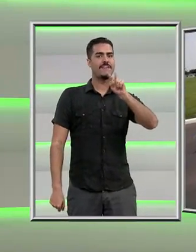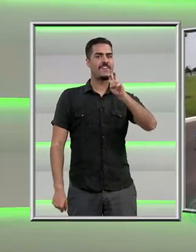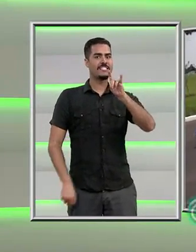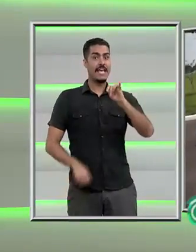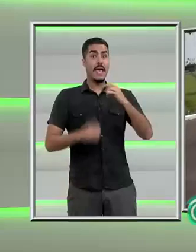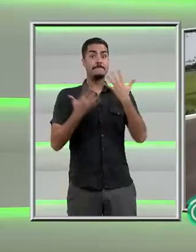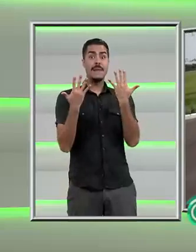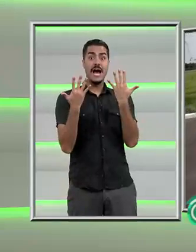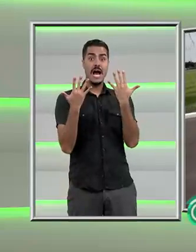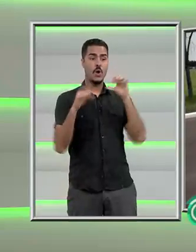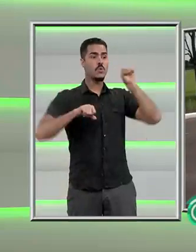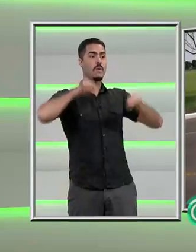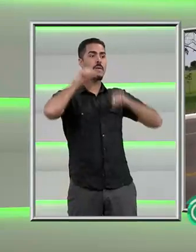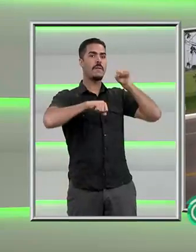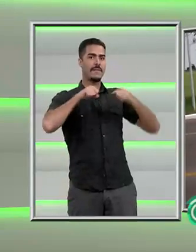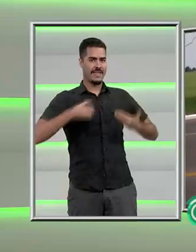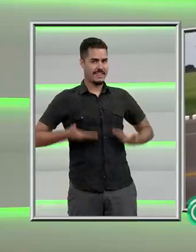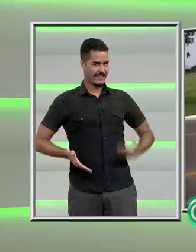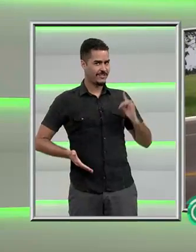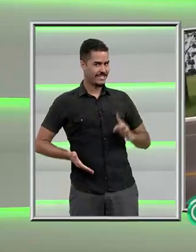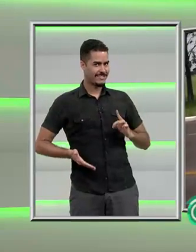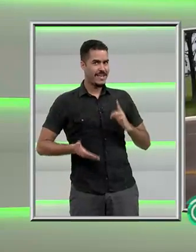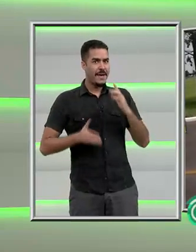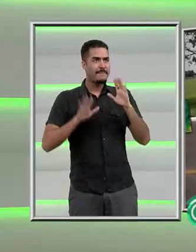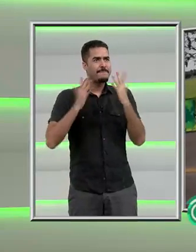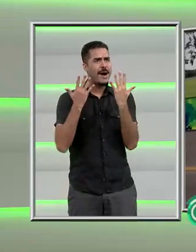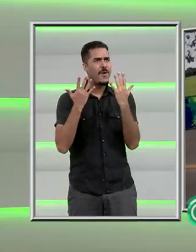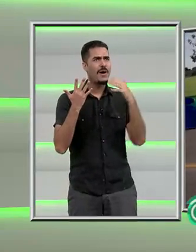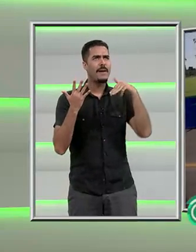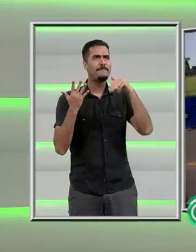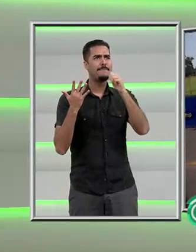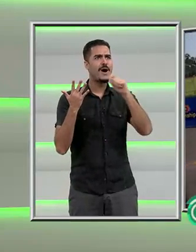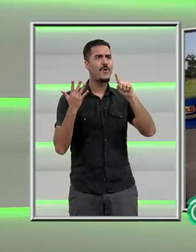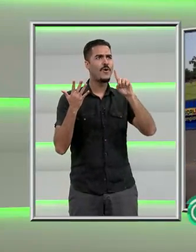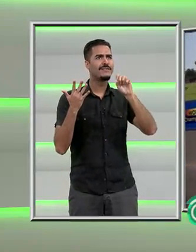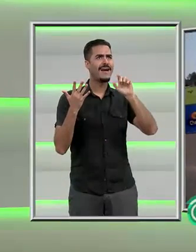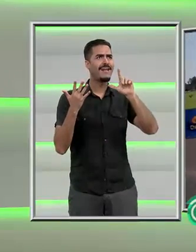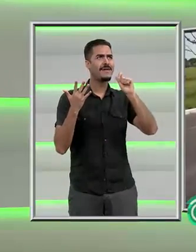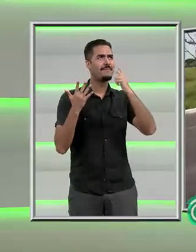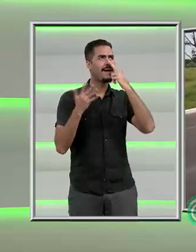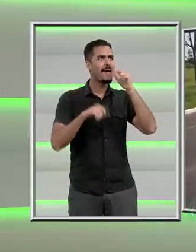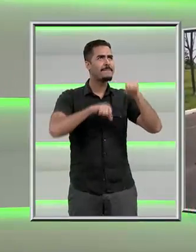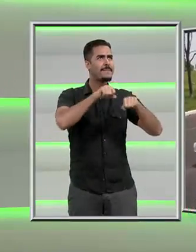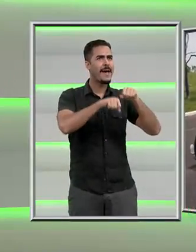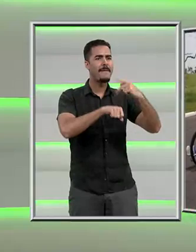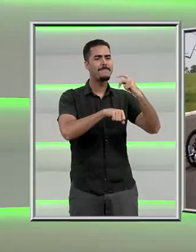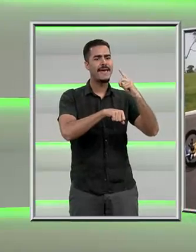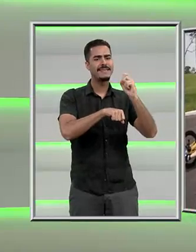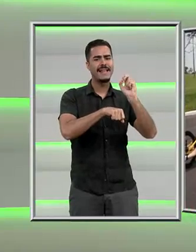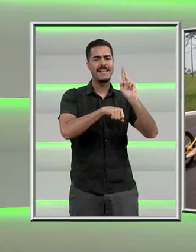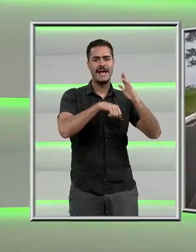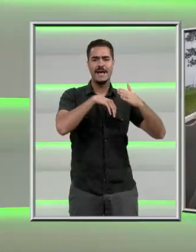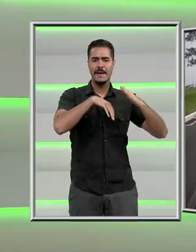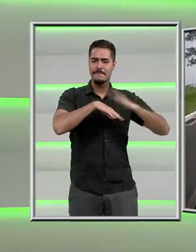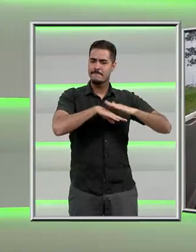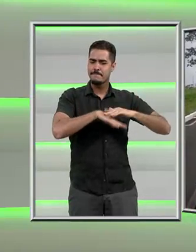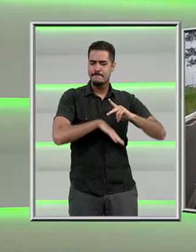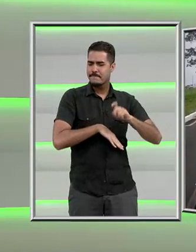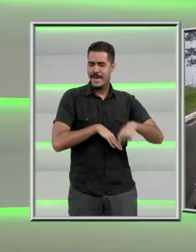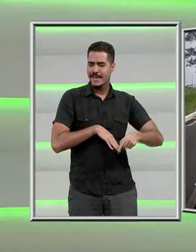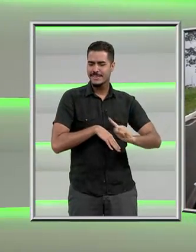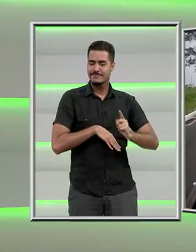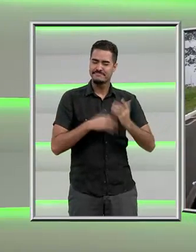pedala sua bicicleta, uma handbike com as mãos. Ou seria mão d'á-la, né? Ela testou o percurso de 15 quilômetros no